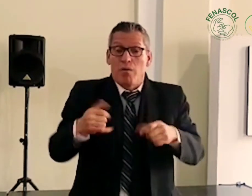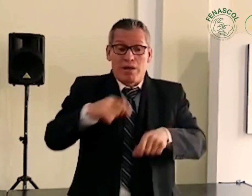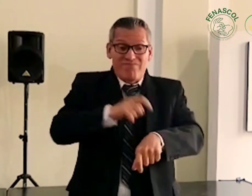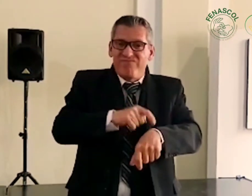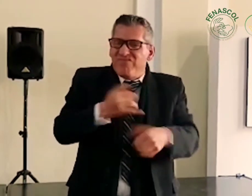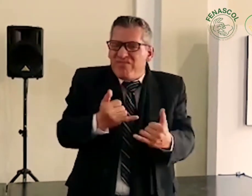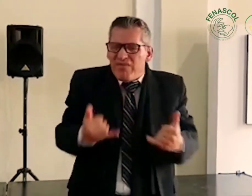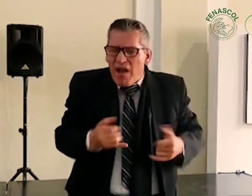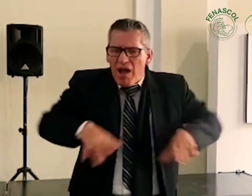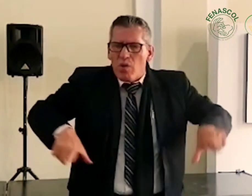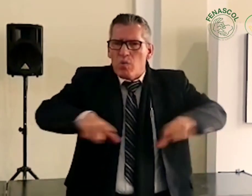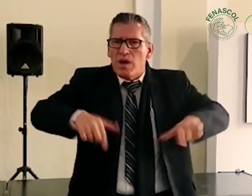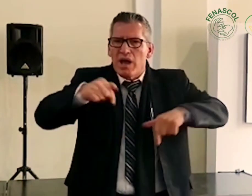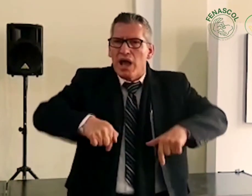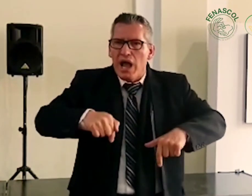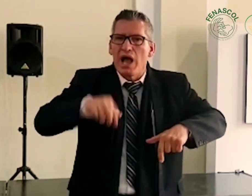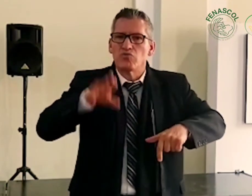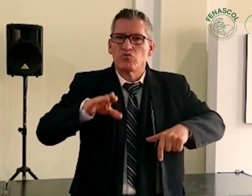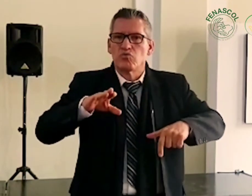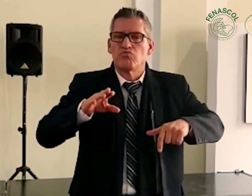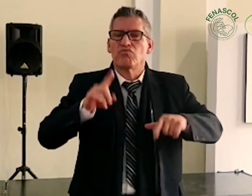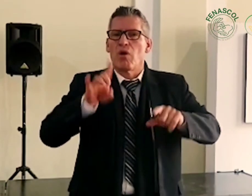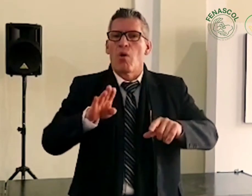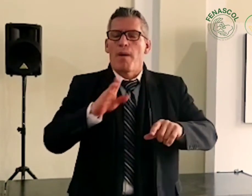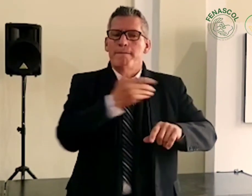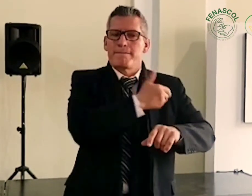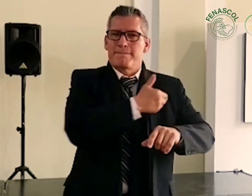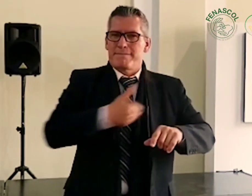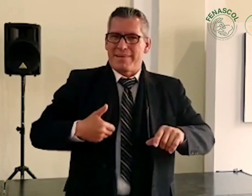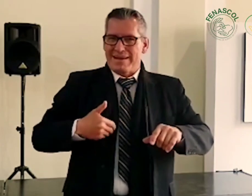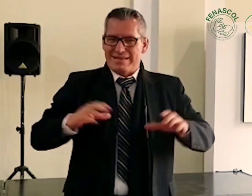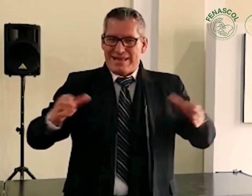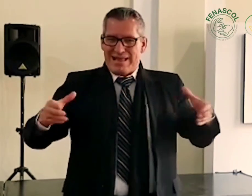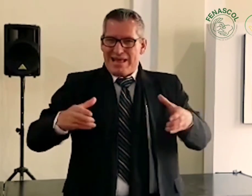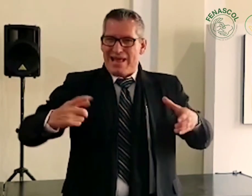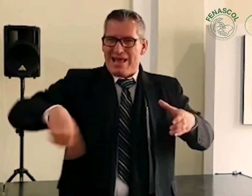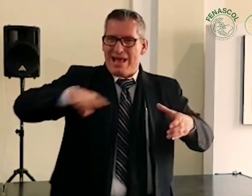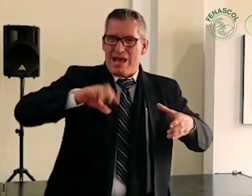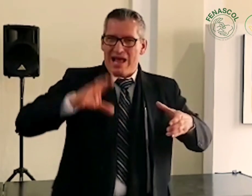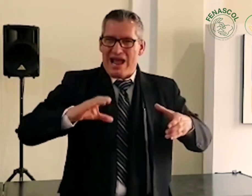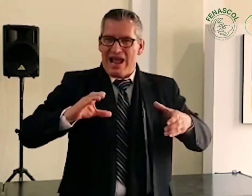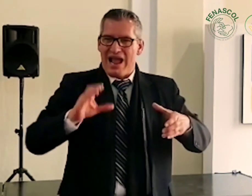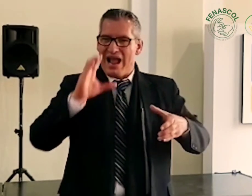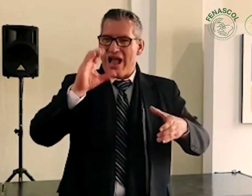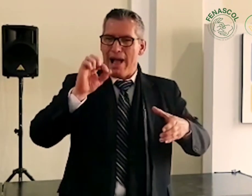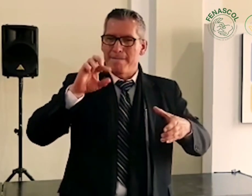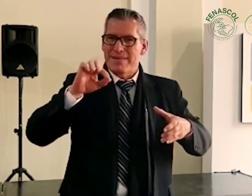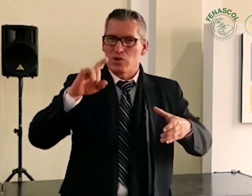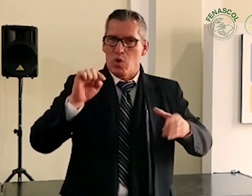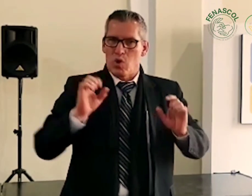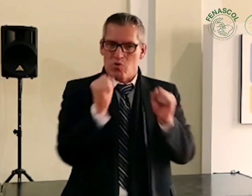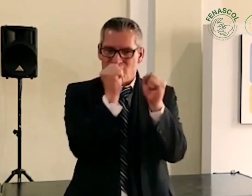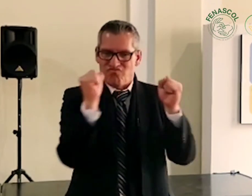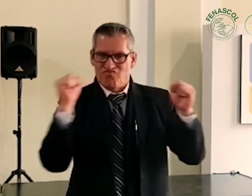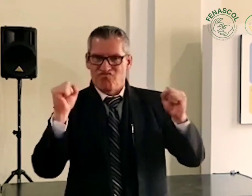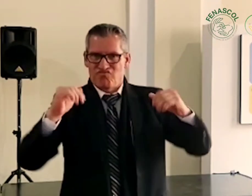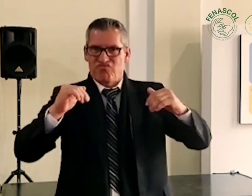general a todos. Quiero contarles que en este momento me encuentro en el Capitolio Nacional, el cual es